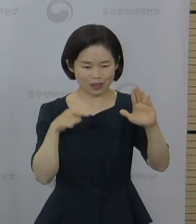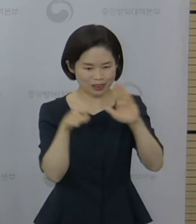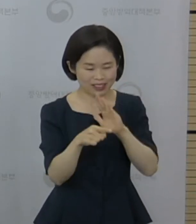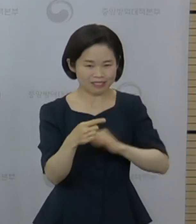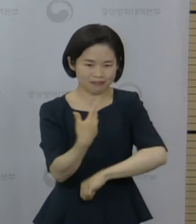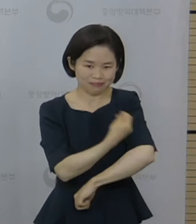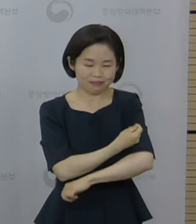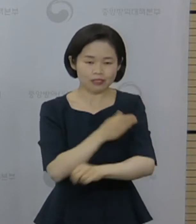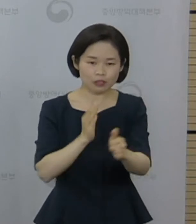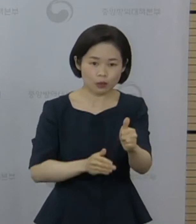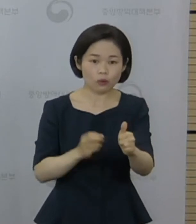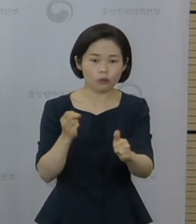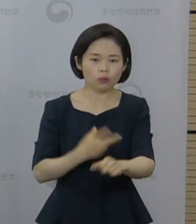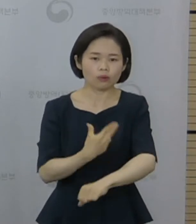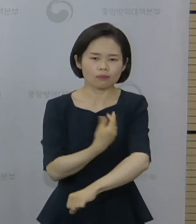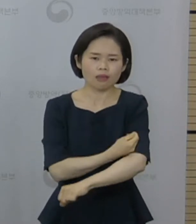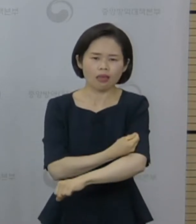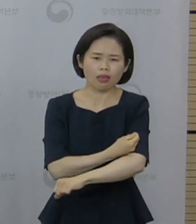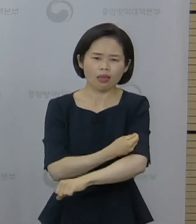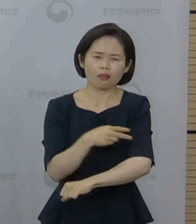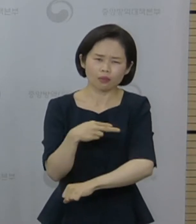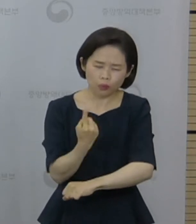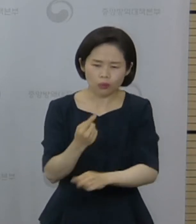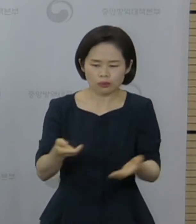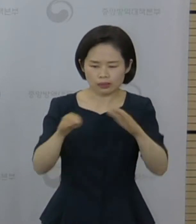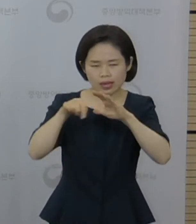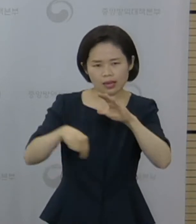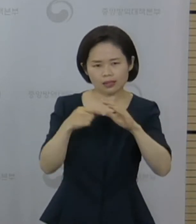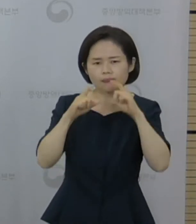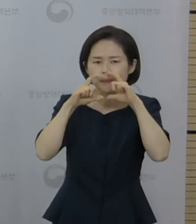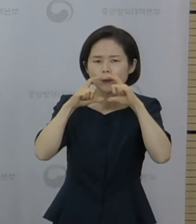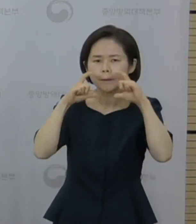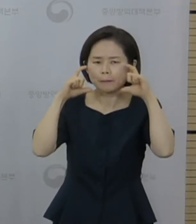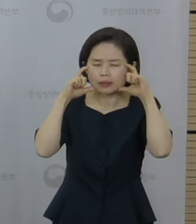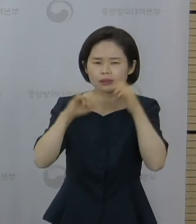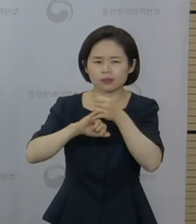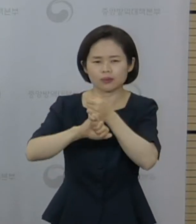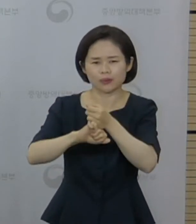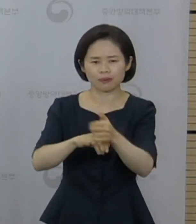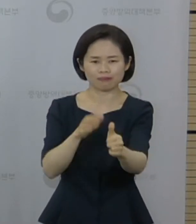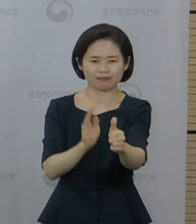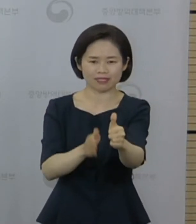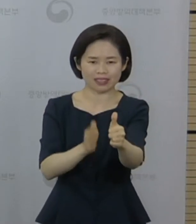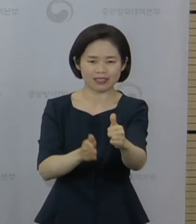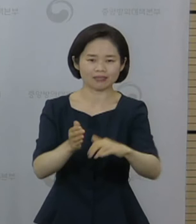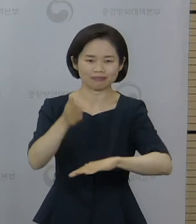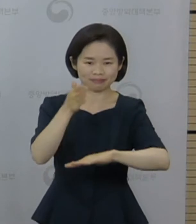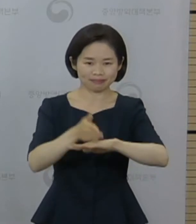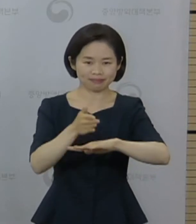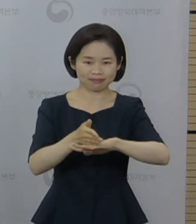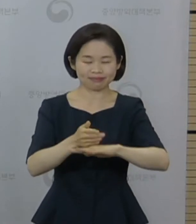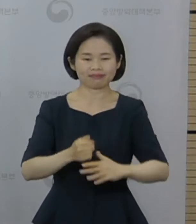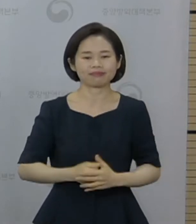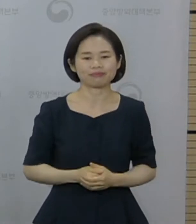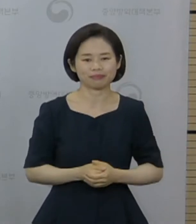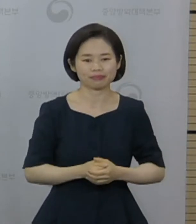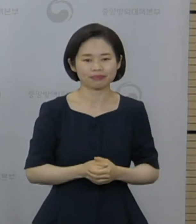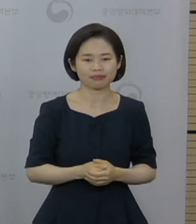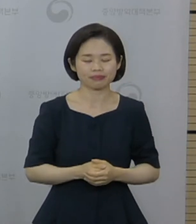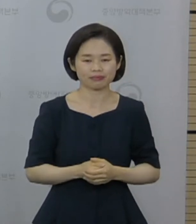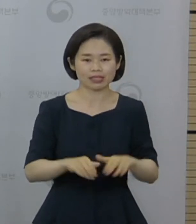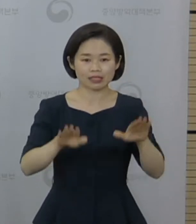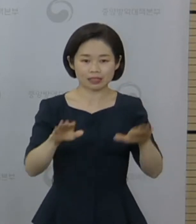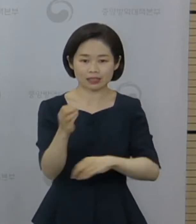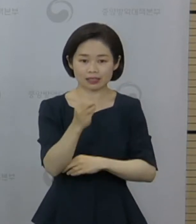실내에서는 반드시 마스크를 착용해 주실 것을 다시 한번 당부드립니다. 감사합니다. 네, 지금부터